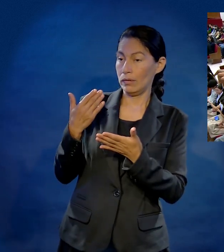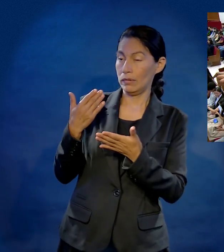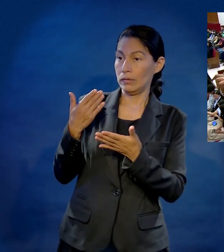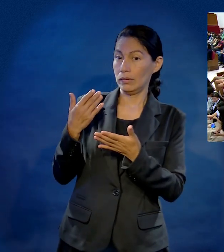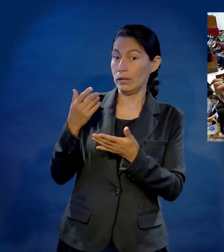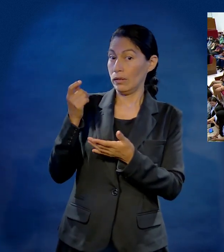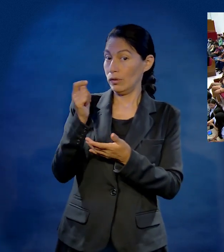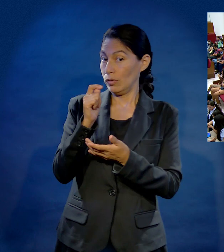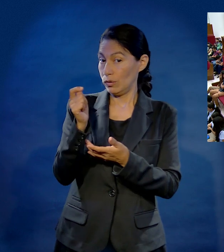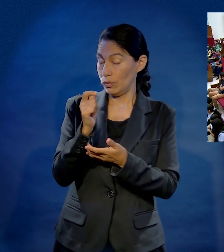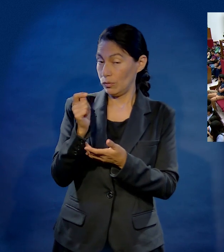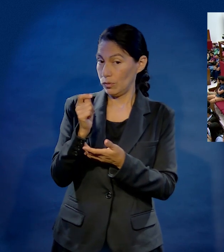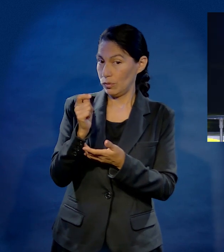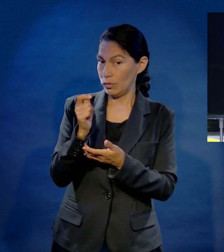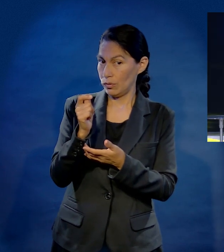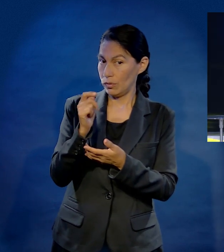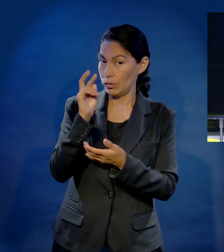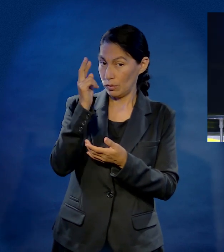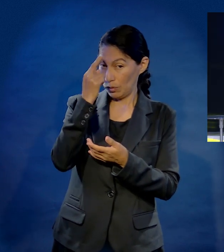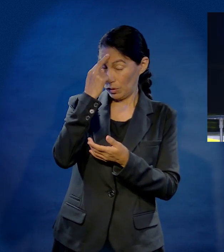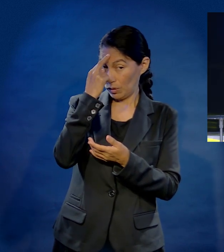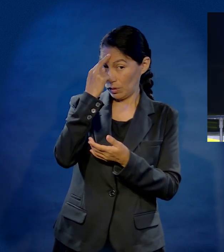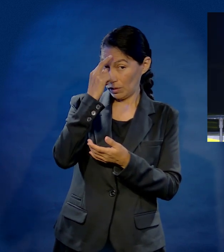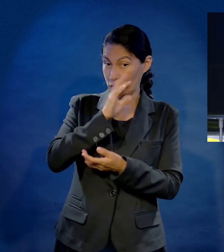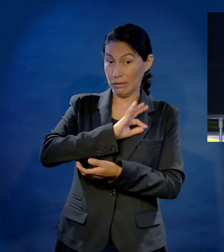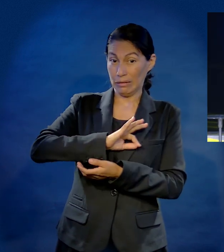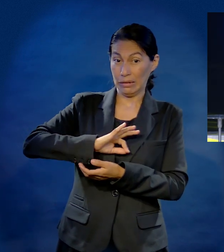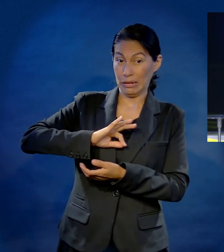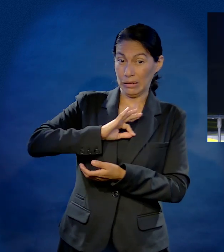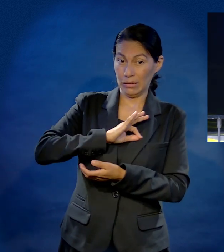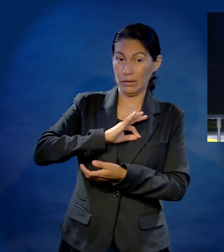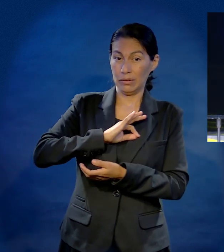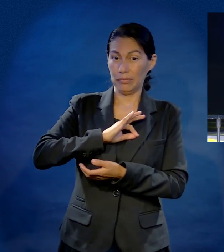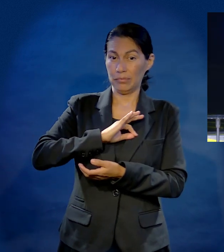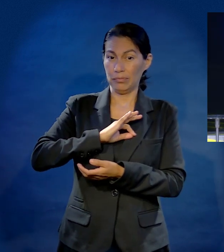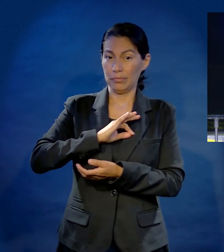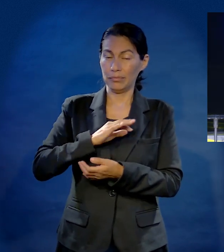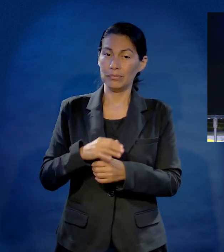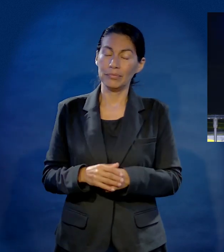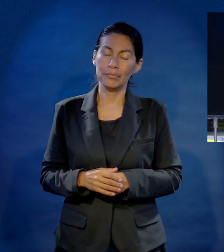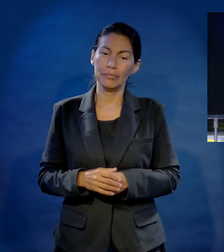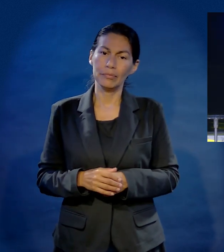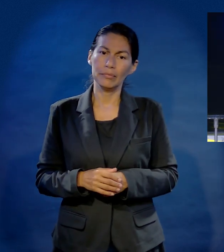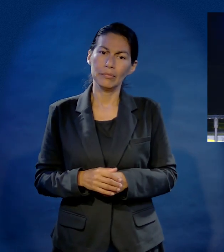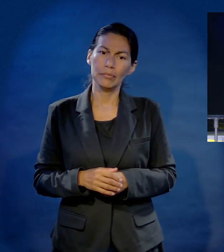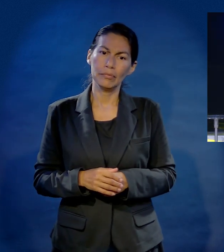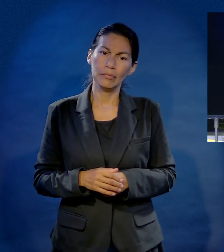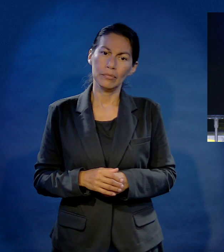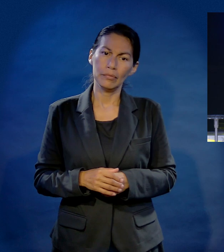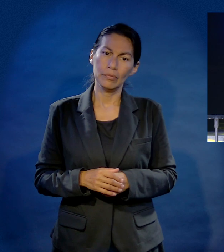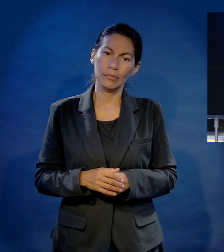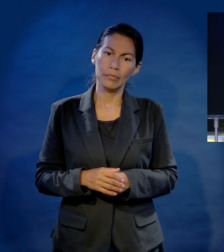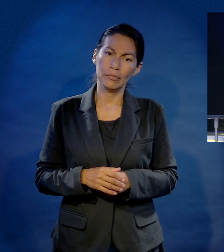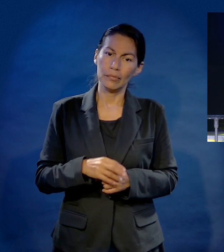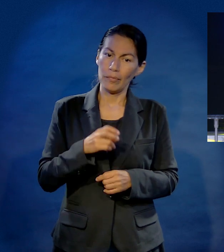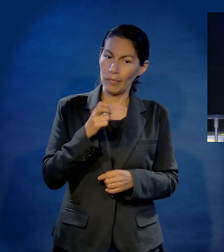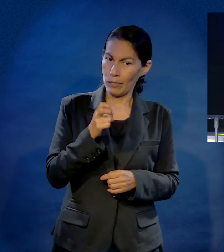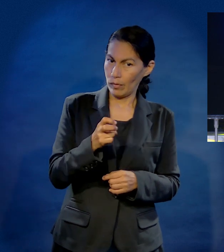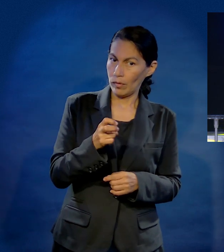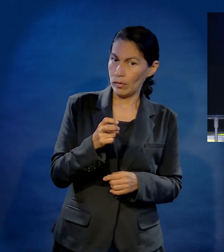antes de comenzar una relación de noviazgo, asegúrate que estás muy feliz contigo y que gozas de tu relación con Jesús. Entonces,